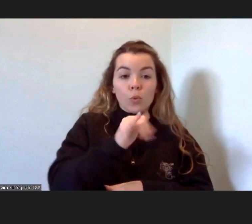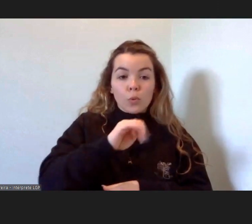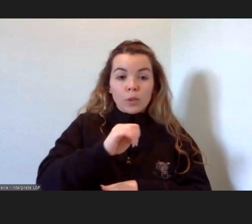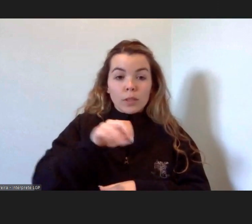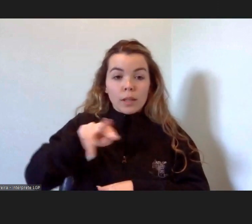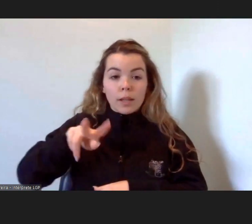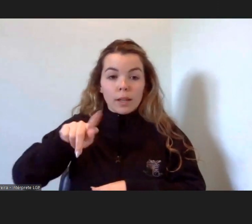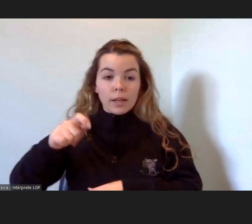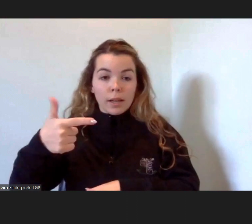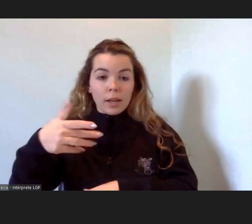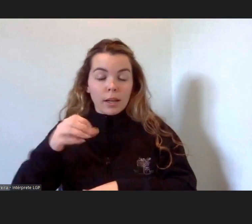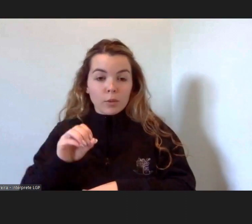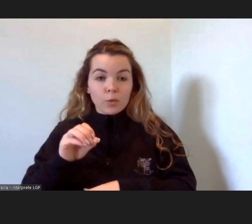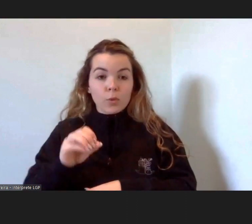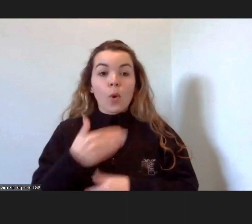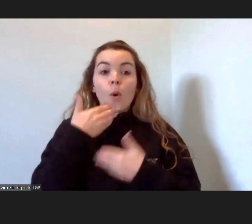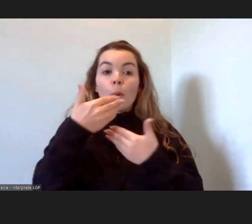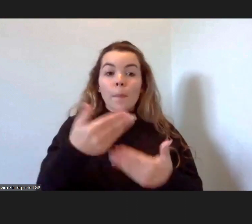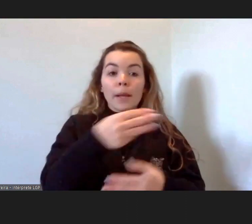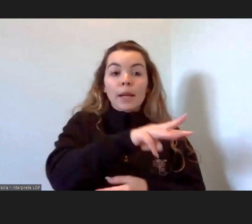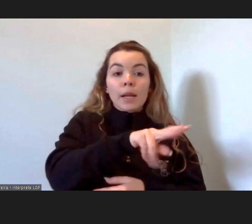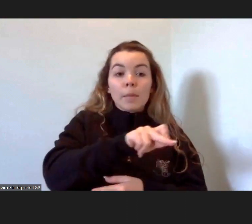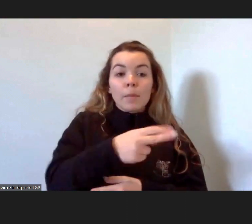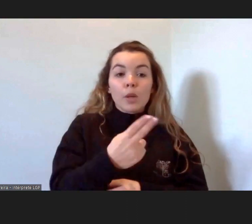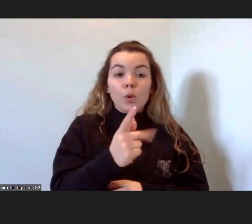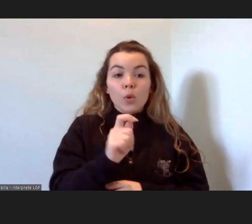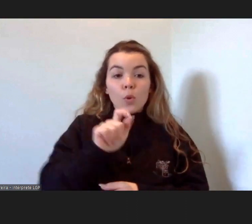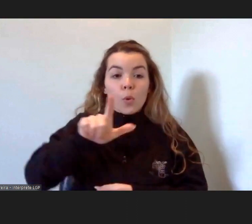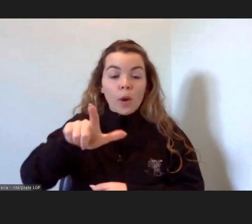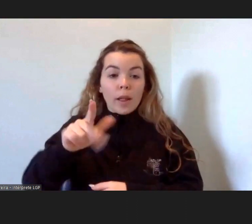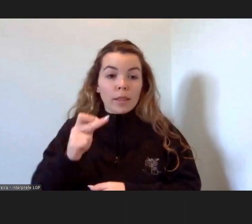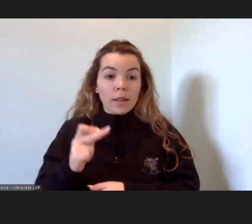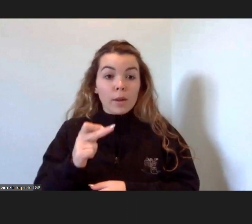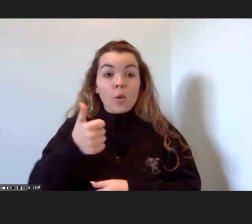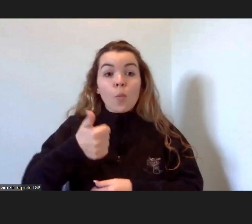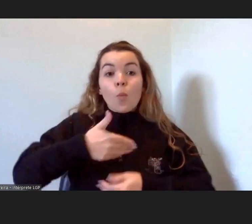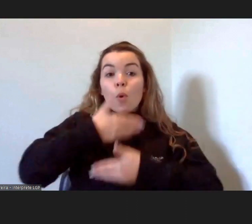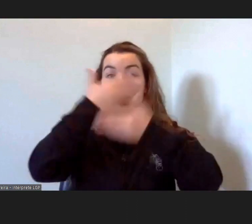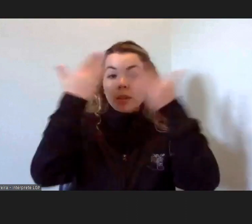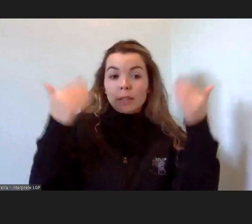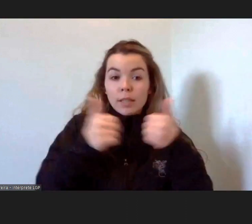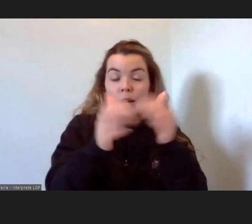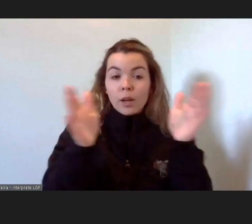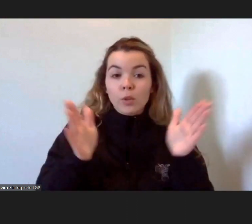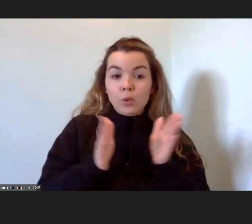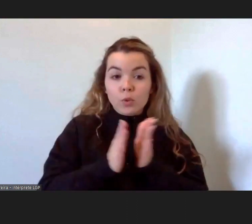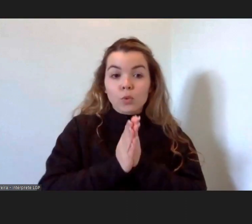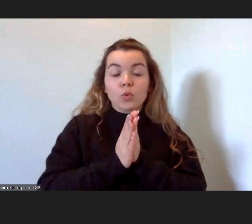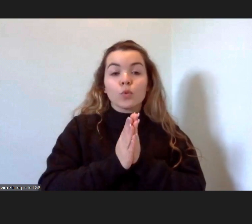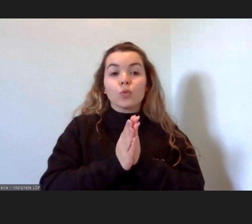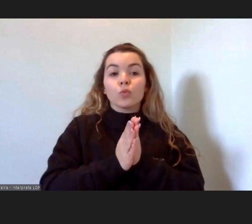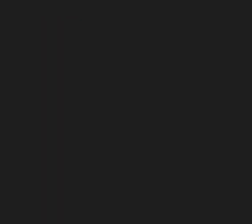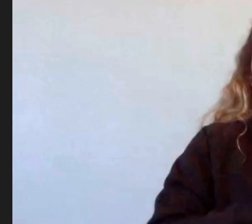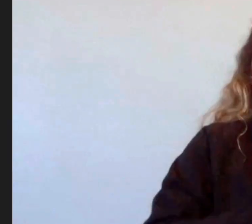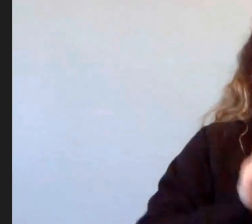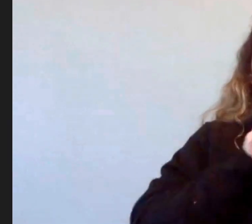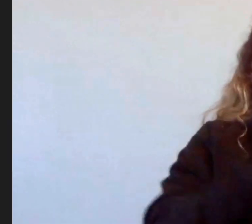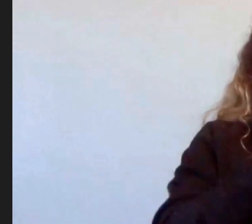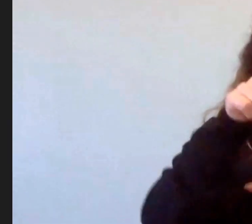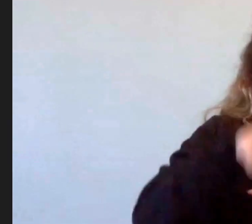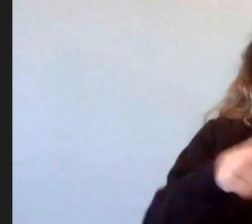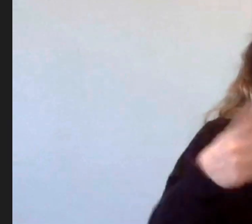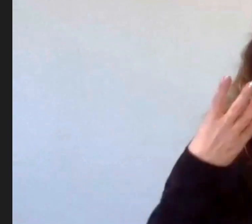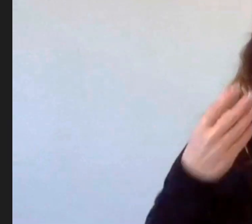Muito obrigada Manuela, muito bom dia a todos, àqueles que me seguem em sala e àqueles que me seguem também através